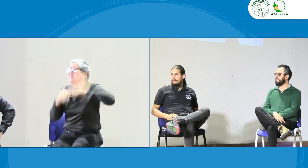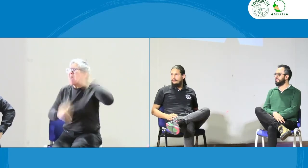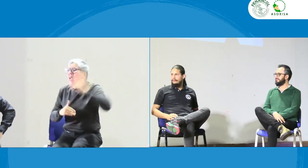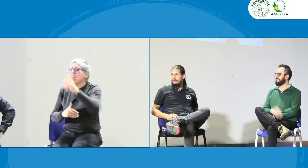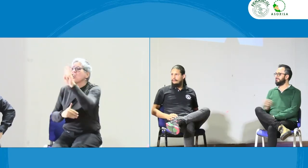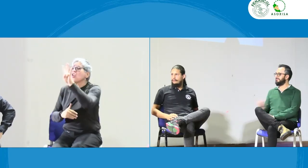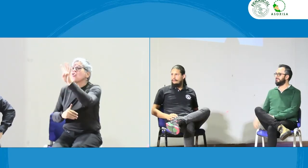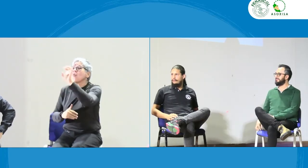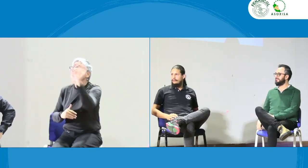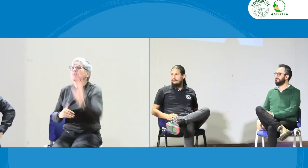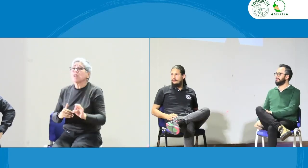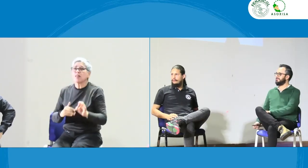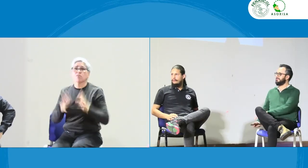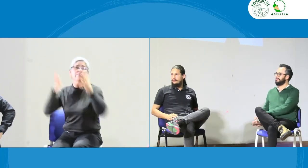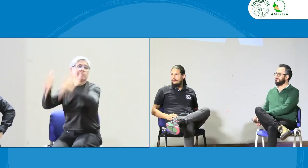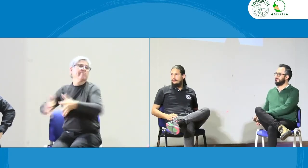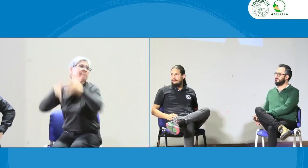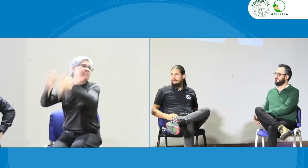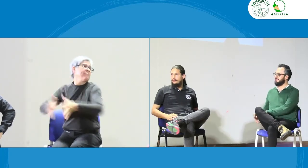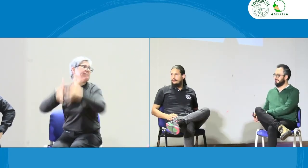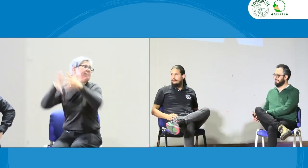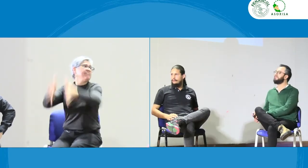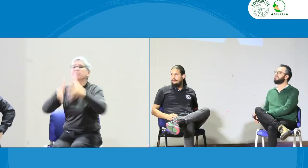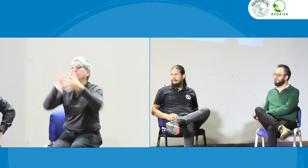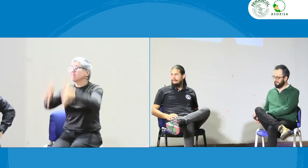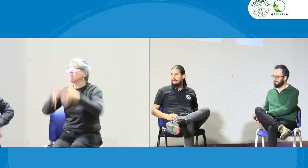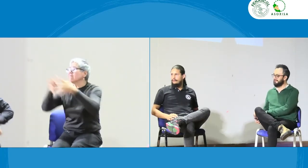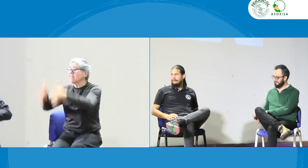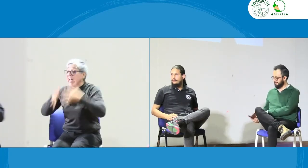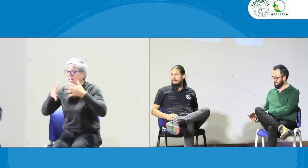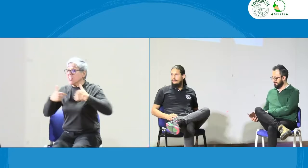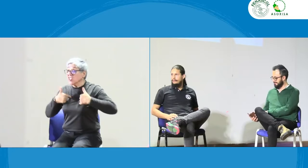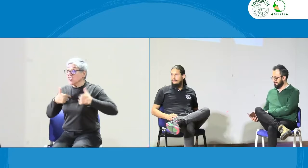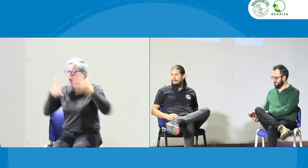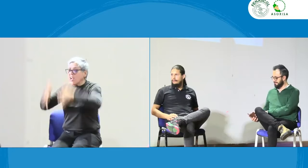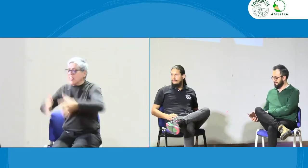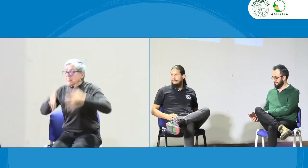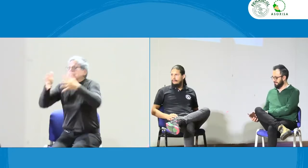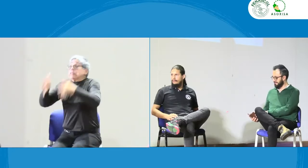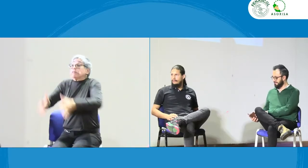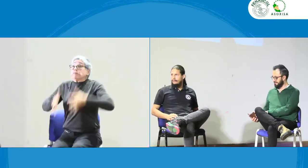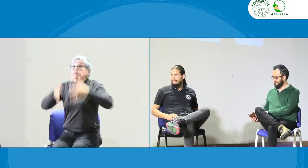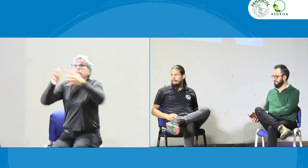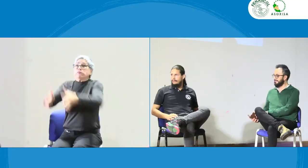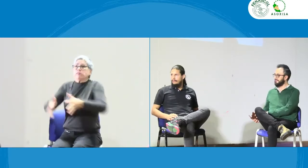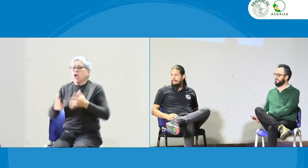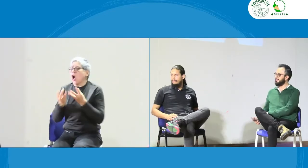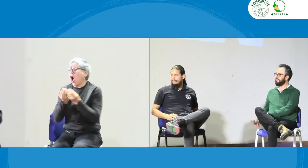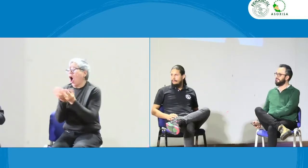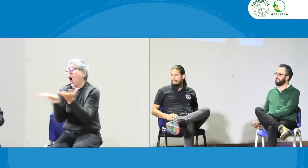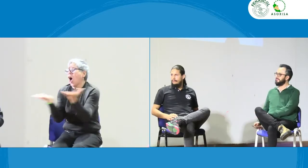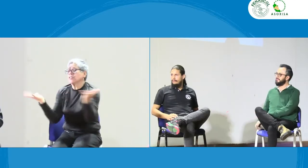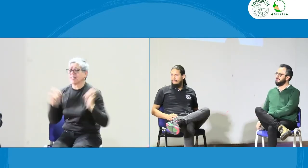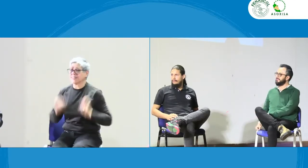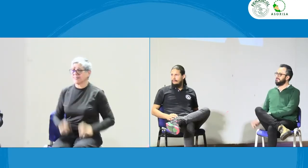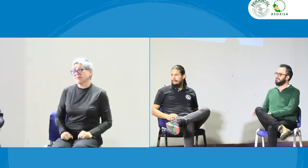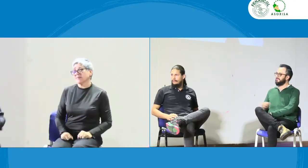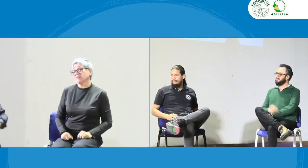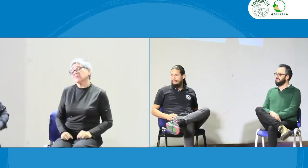se adquiere el conocimiento, cómo se llega a estos intérpretes a través de la formación de